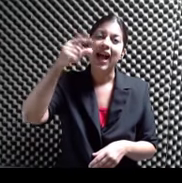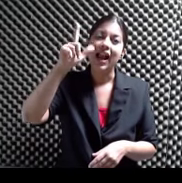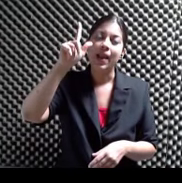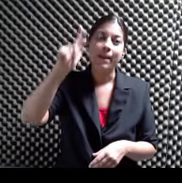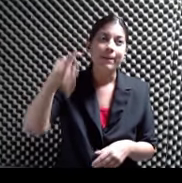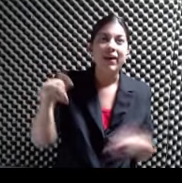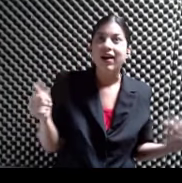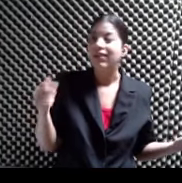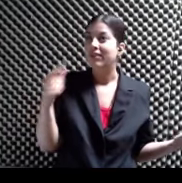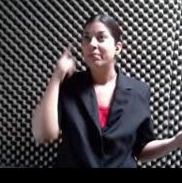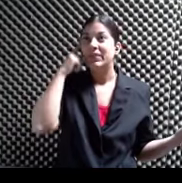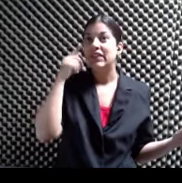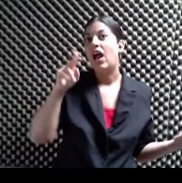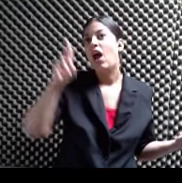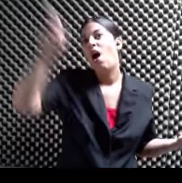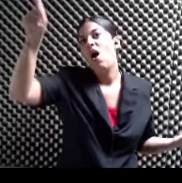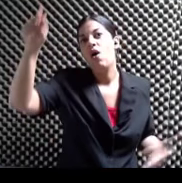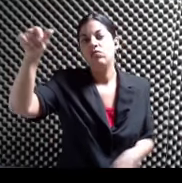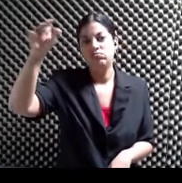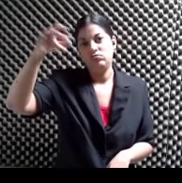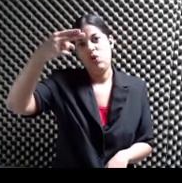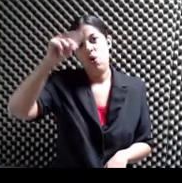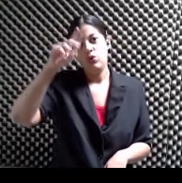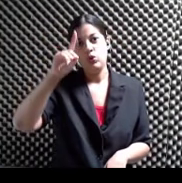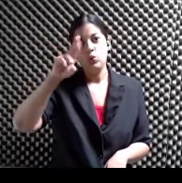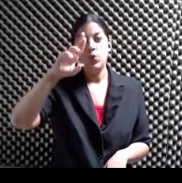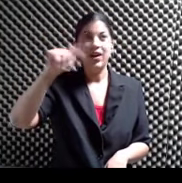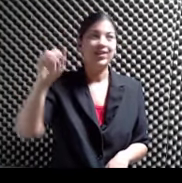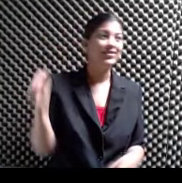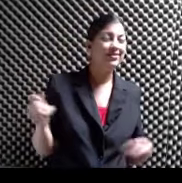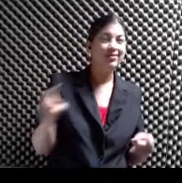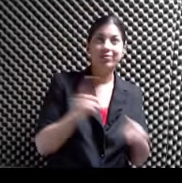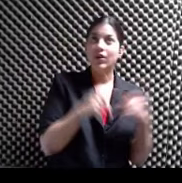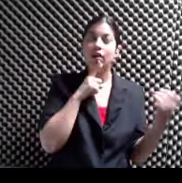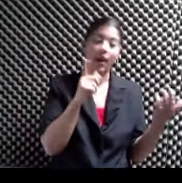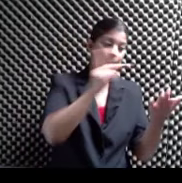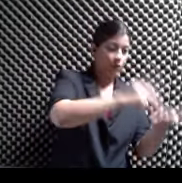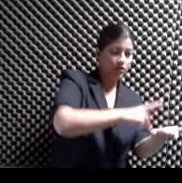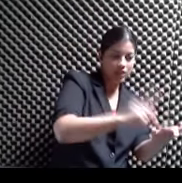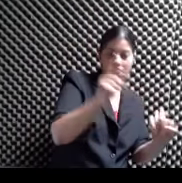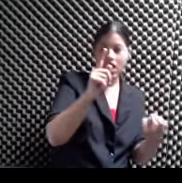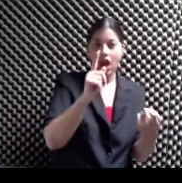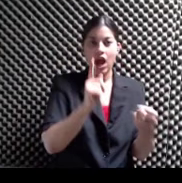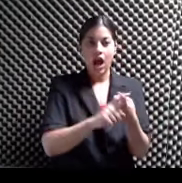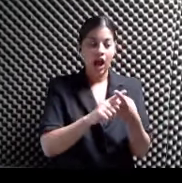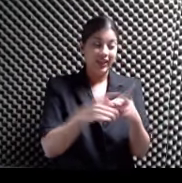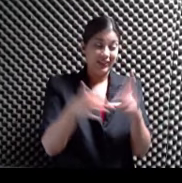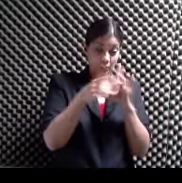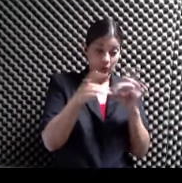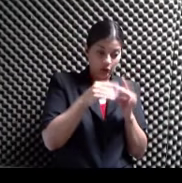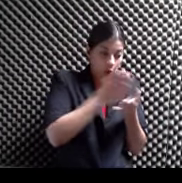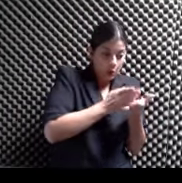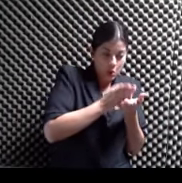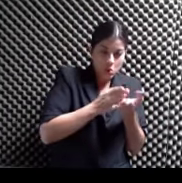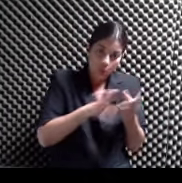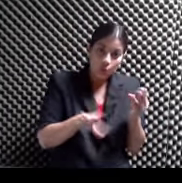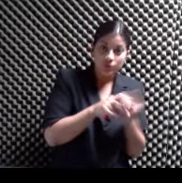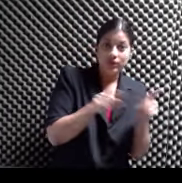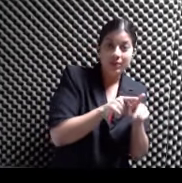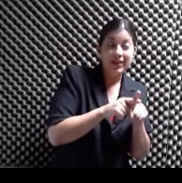Y se encuentra Con que hay poesía O hay microtextos O hay estructuras De cuentos Inclusive hay quien dice Que es una novela